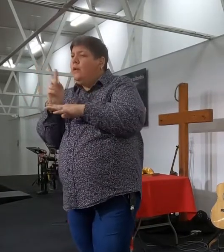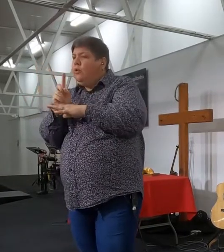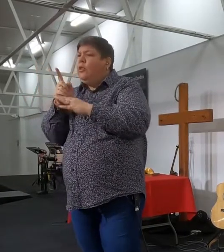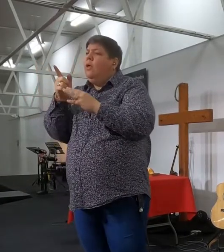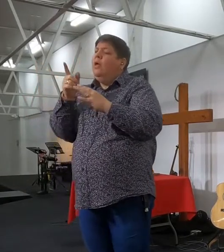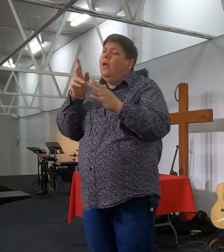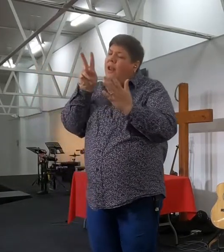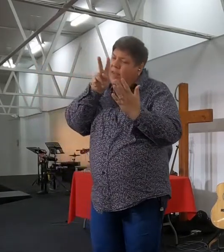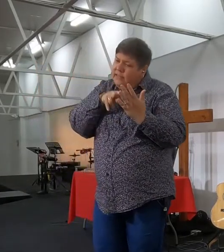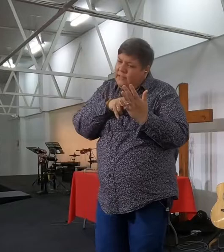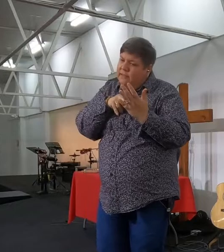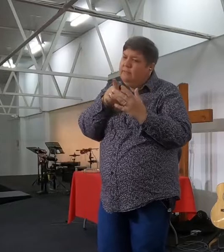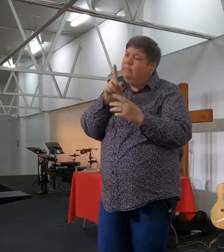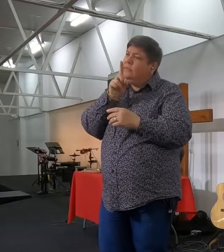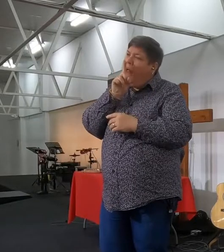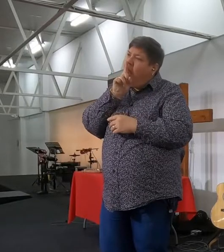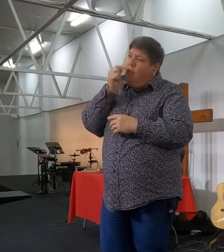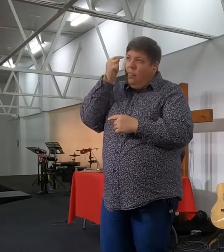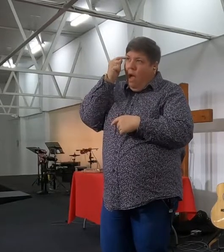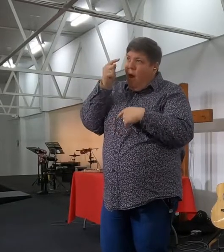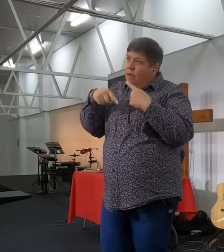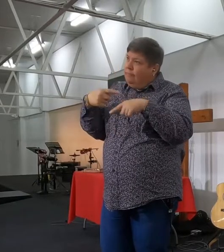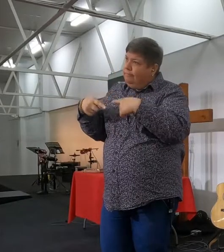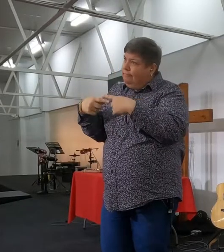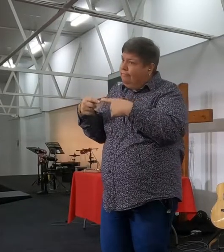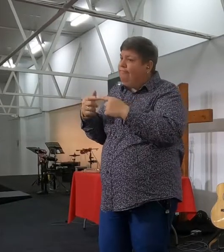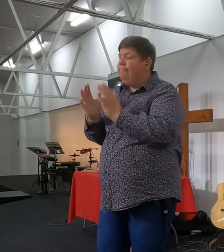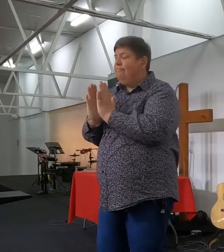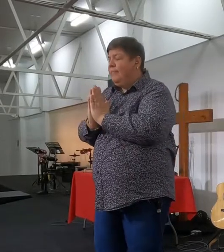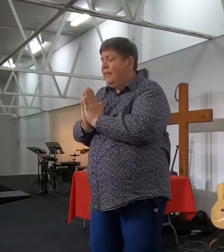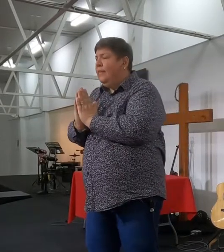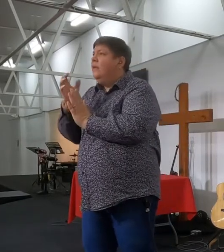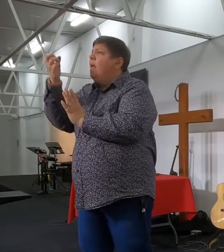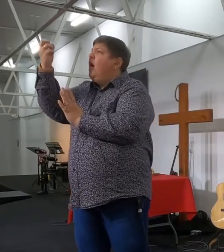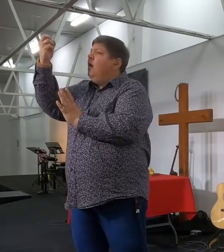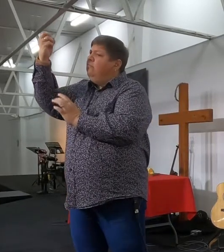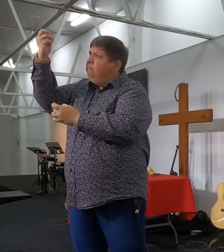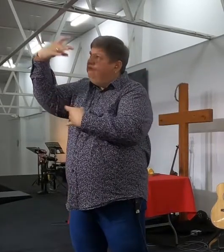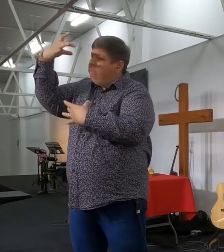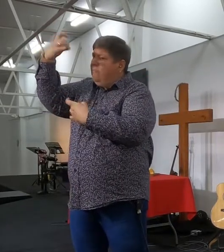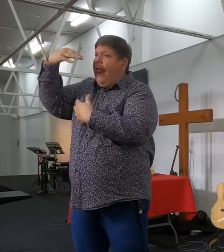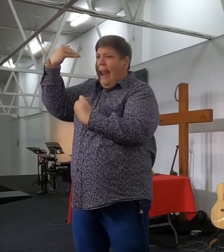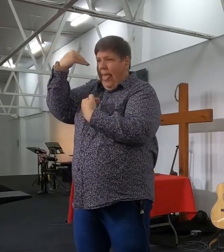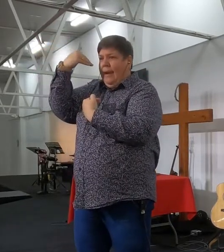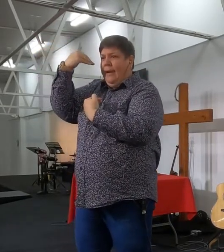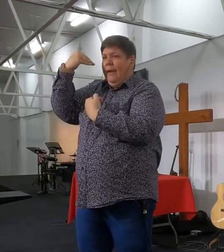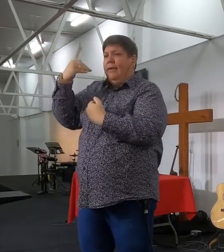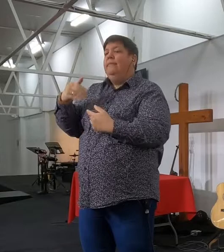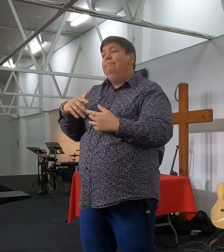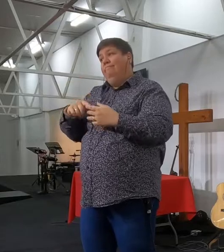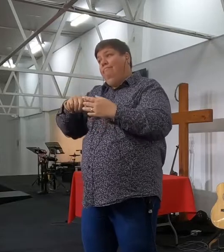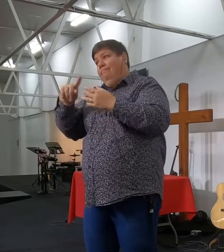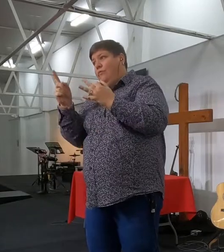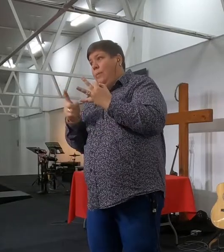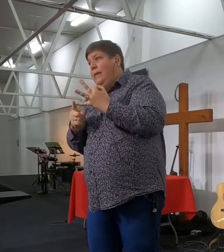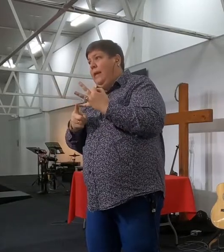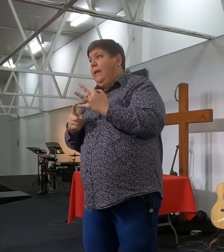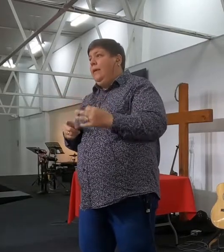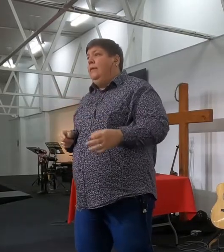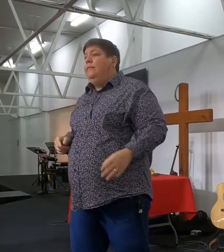Heere, wat moet ek hiervan maak? Wat het ek gelees? Jy geer die Heilige Geest kans. Dit breng ons by stap nummer 3. Stap nummer 3, is om het te